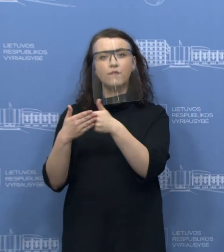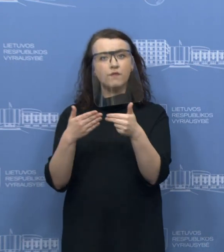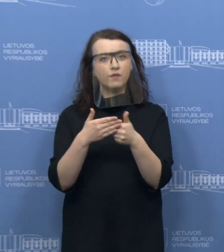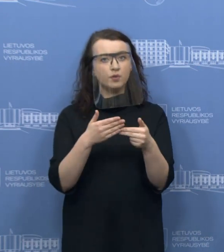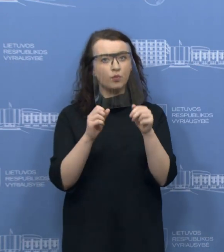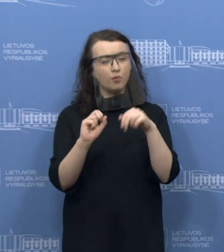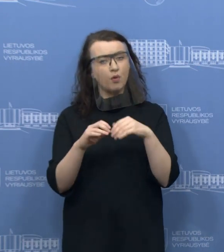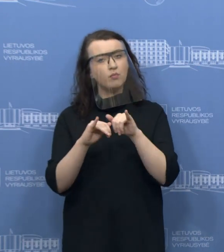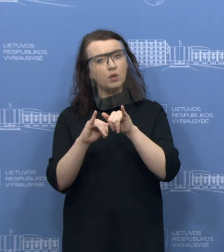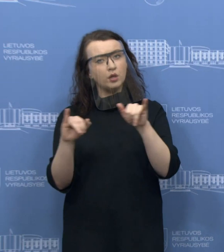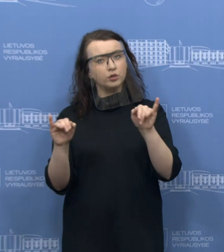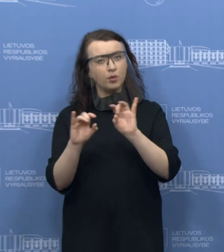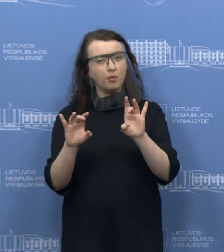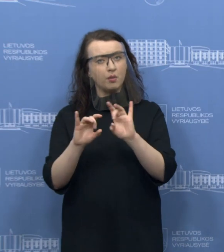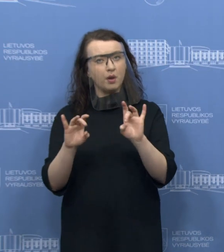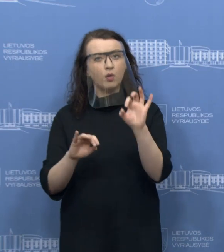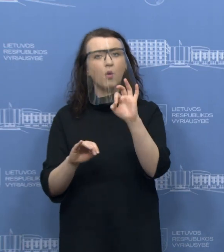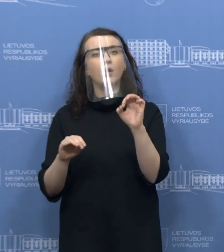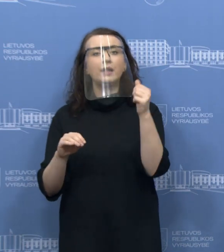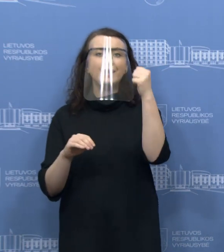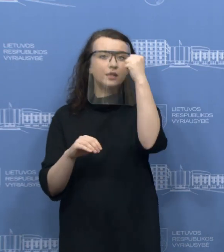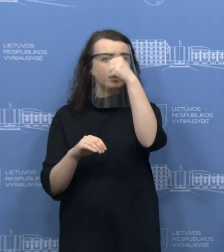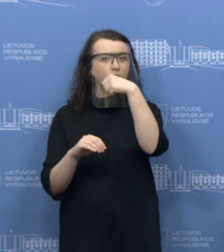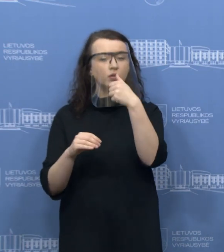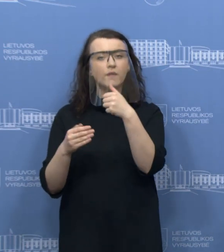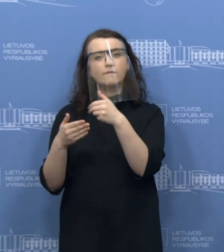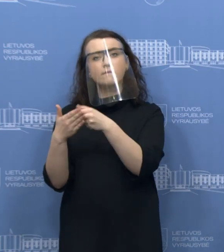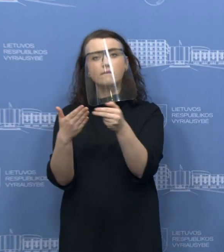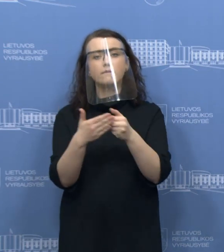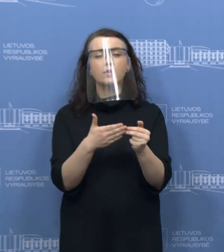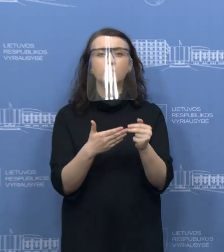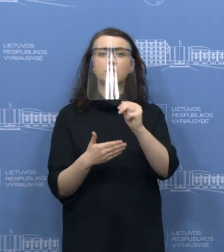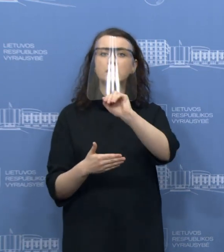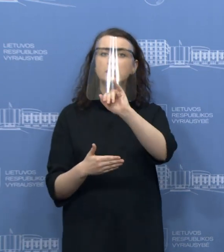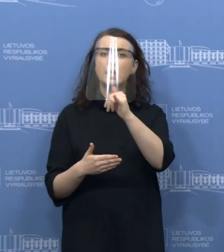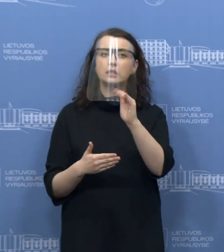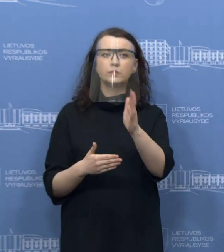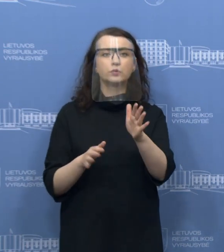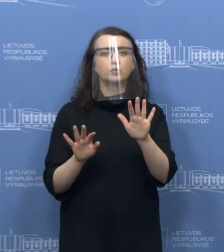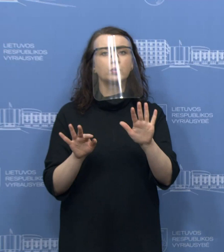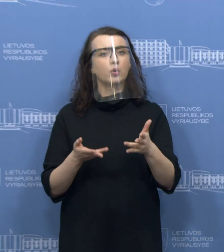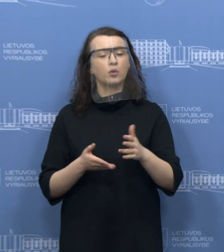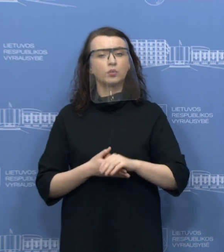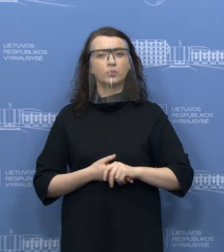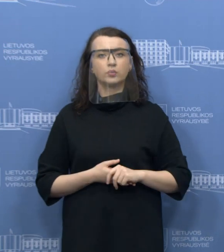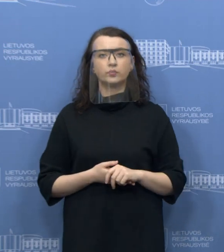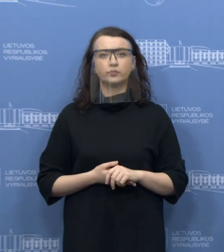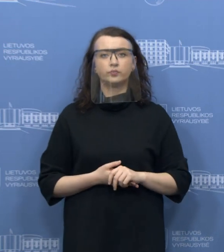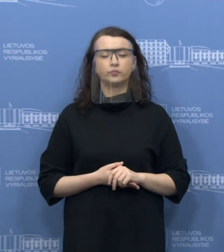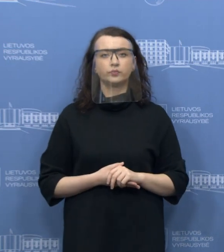galit pačiau papasakoti apie kokiom sąlygom galima bus įtraukti ir tas įmonės?